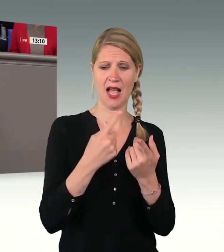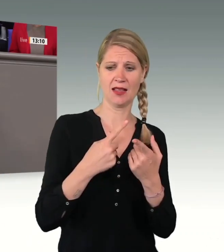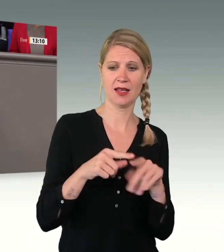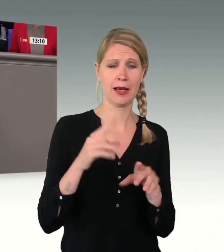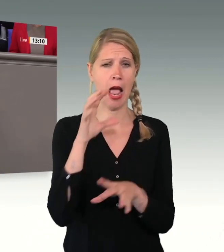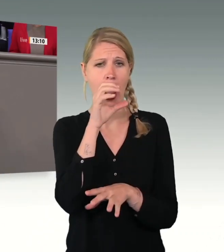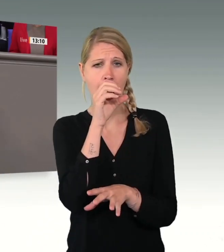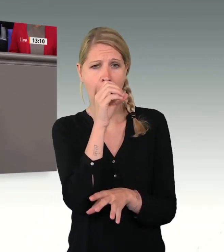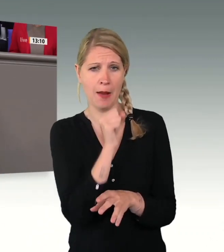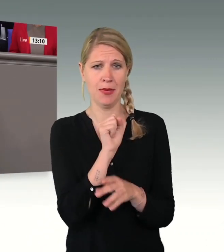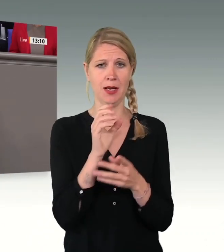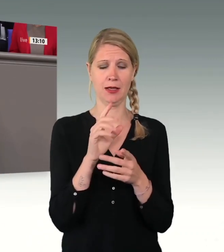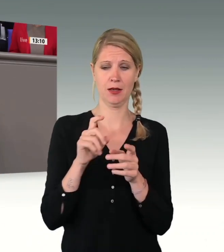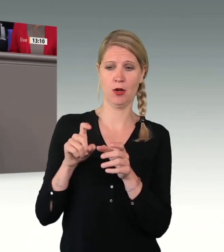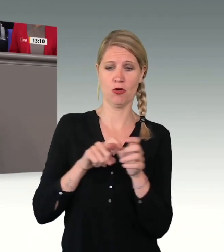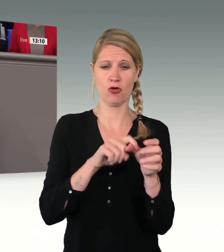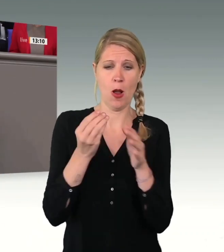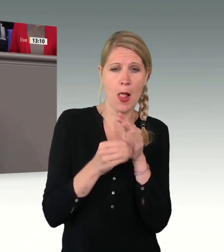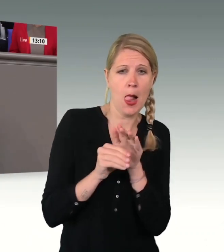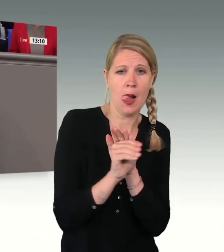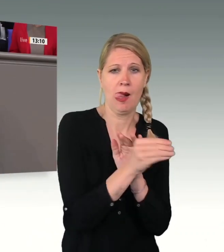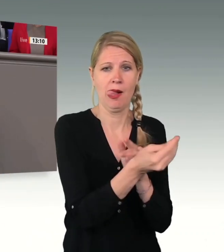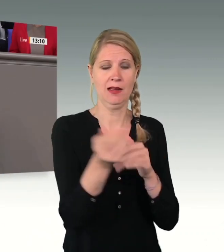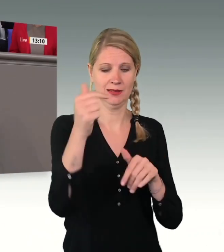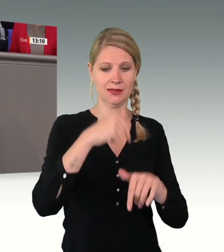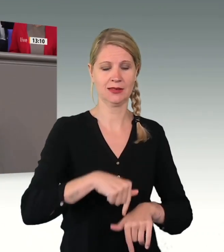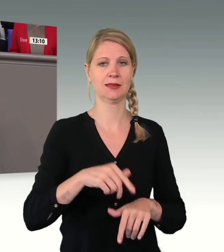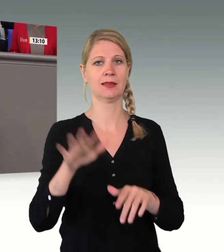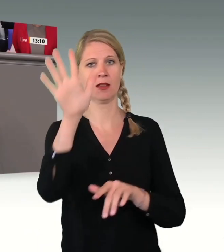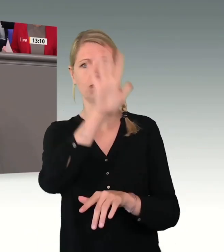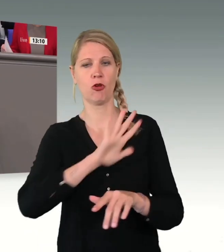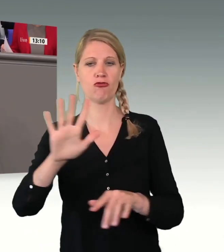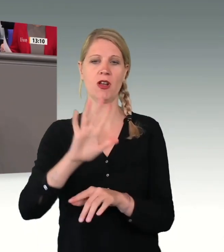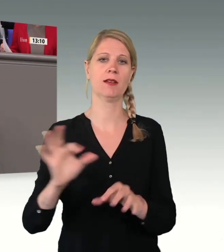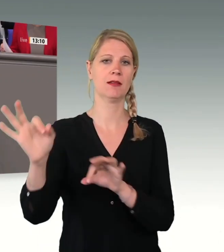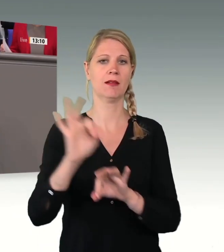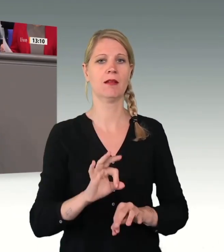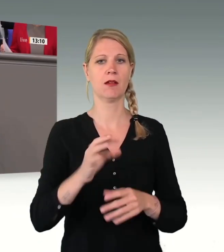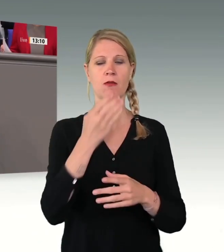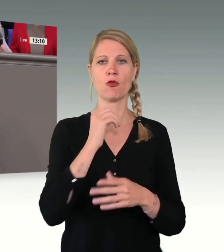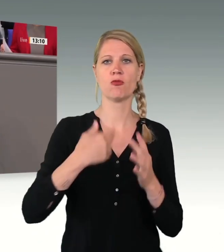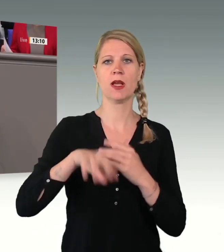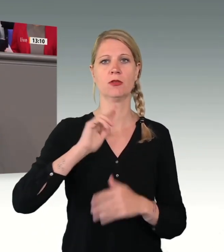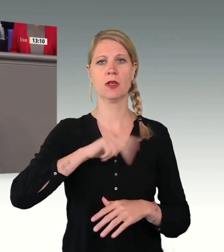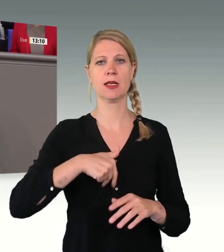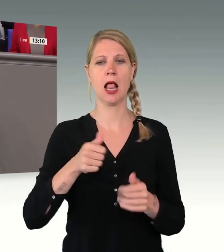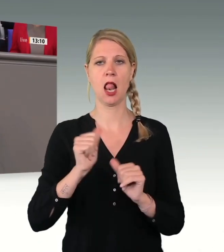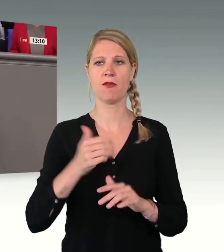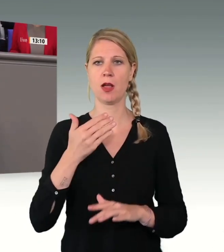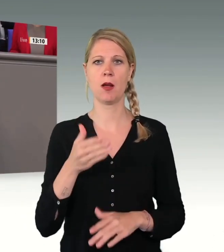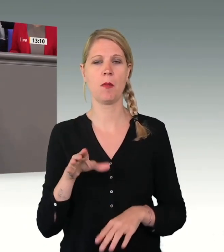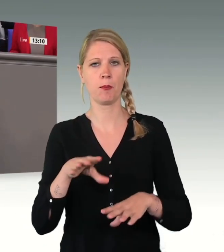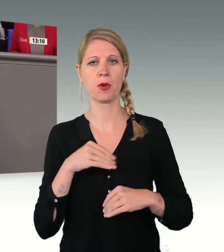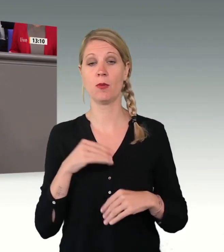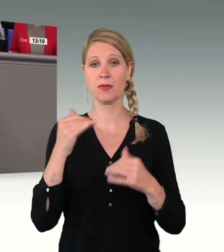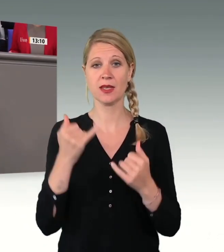unser Land, ins Land der Sozialhilfe. Von den jetzt über 5 Millionen echten Ukraine-Flüchtlingen nahmen allein die Polen, die Ungarn